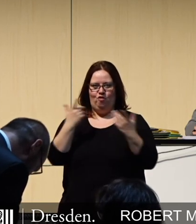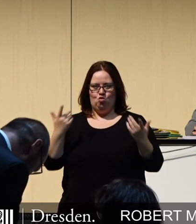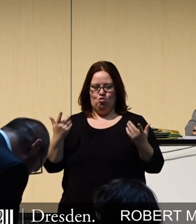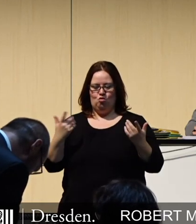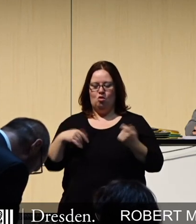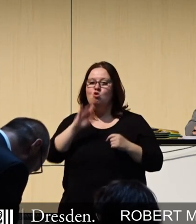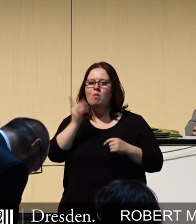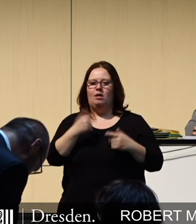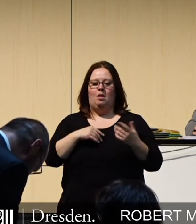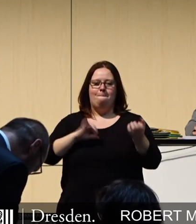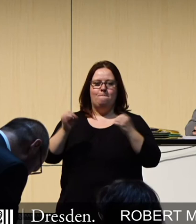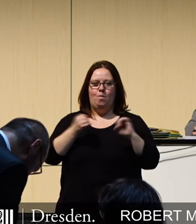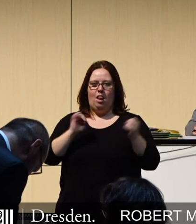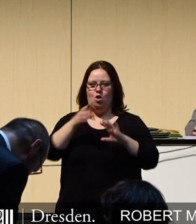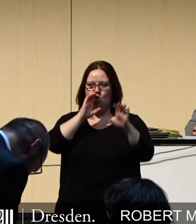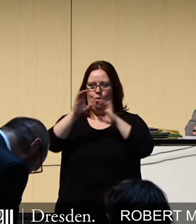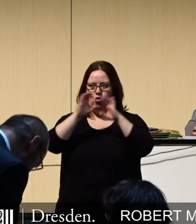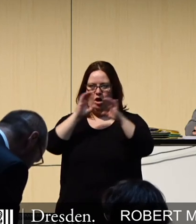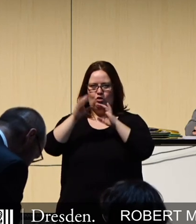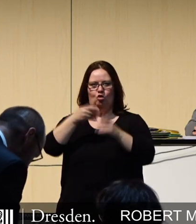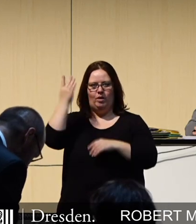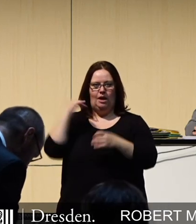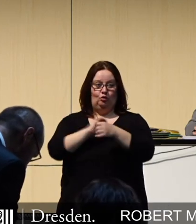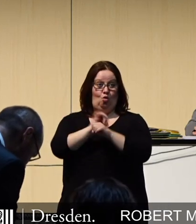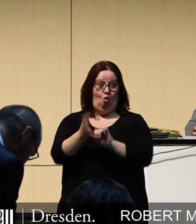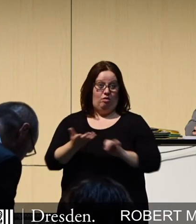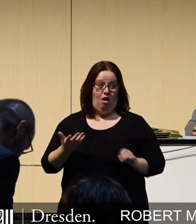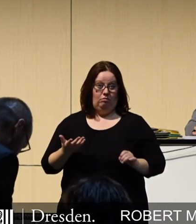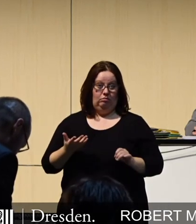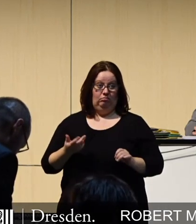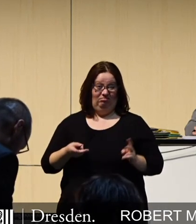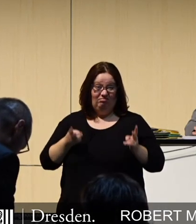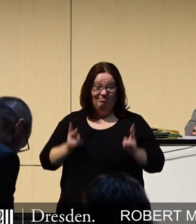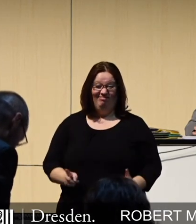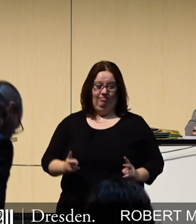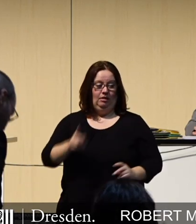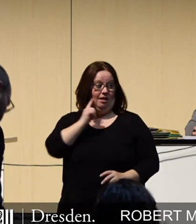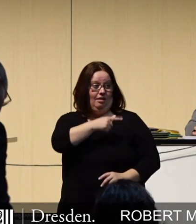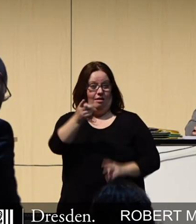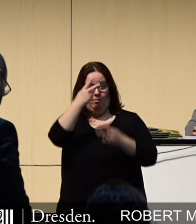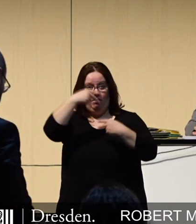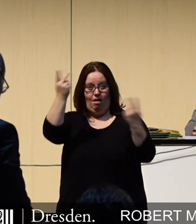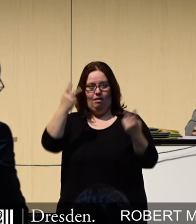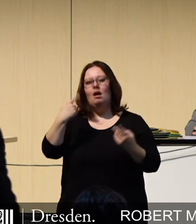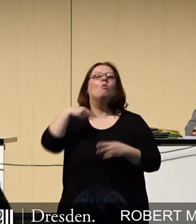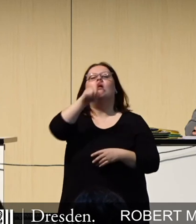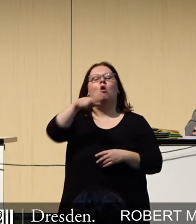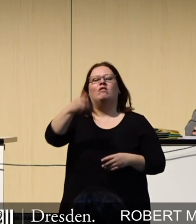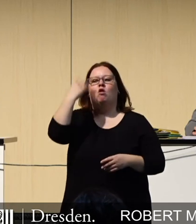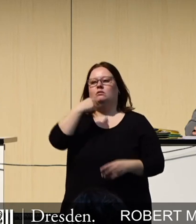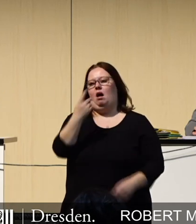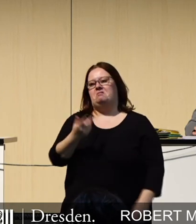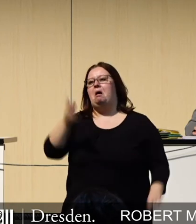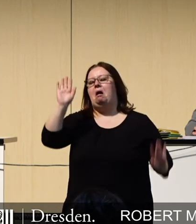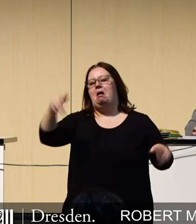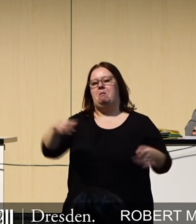Kommunikation sollte spätestens seit Corona jetzt wirklich auch jedem bekannt sein, auch den Leuten, die vorher gemeint haben,